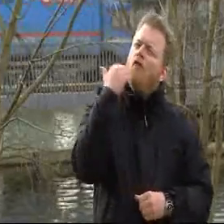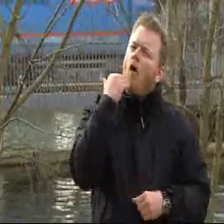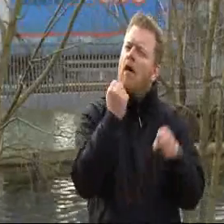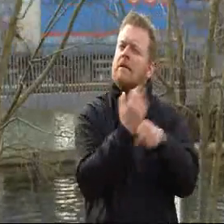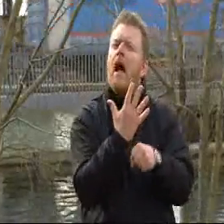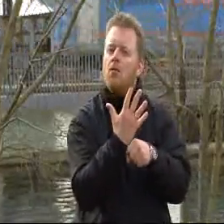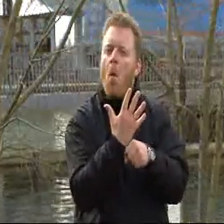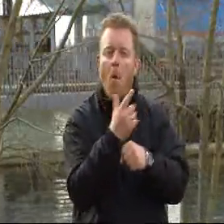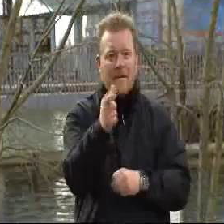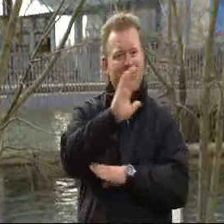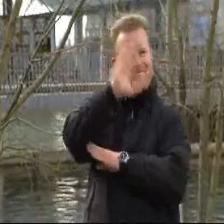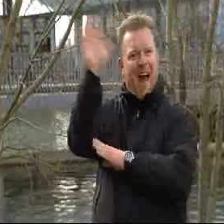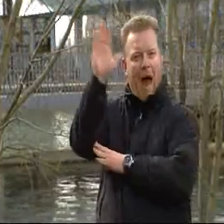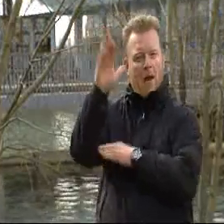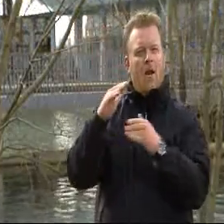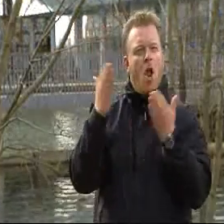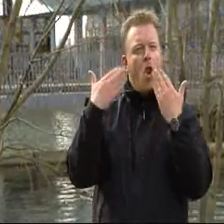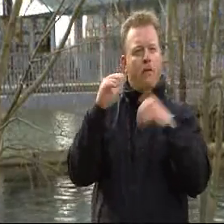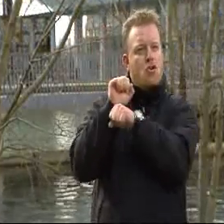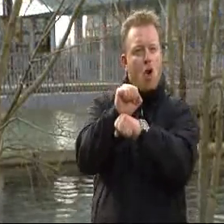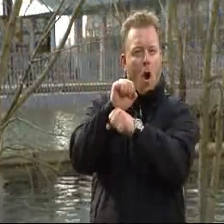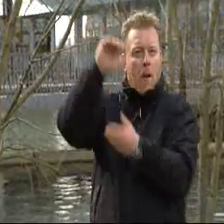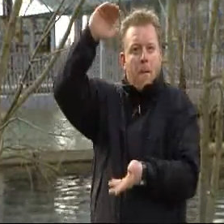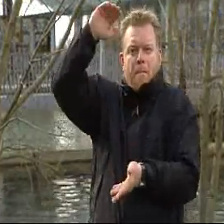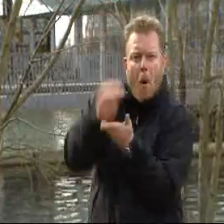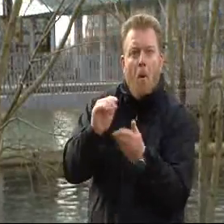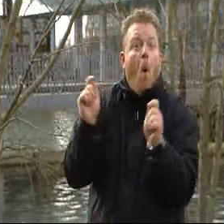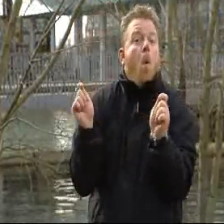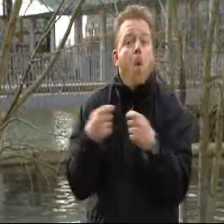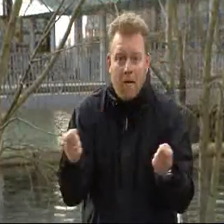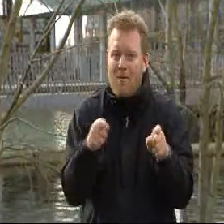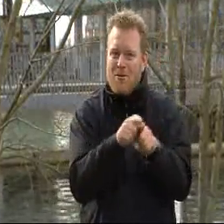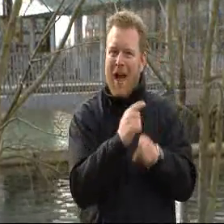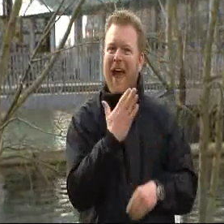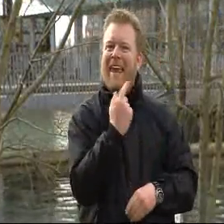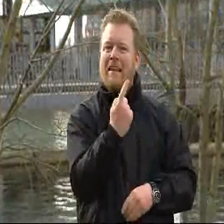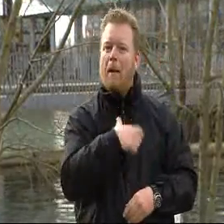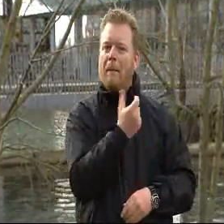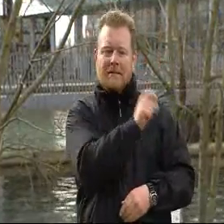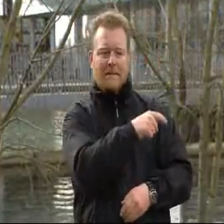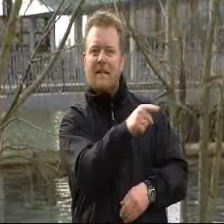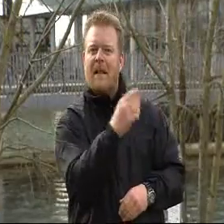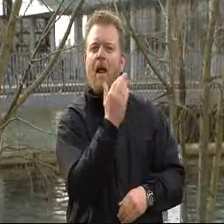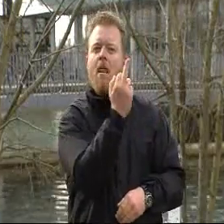Årsagen er simpelthen, at når trykket falder hurtigt, så opstår der et overtryk i de små hulerum, som gikpatienter har i ledene.